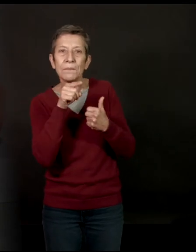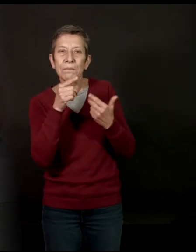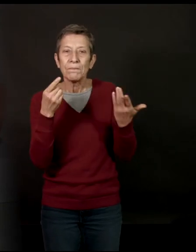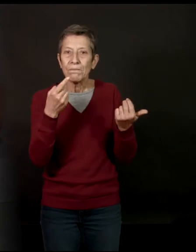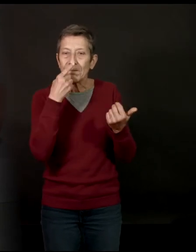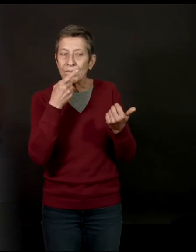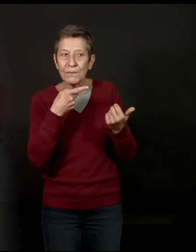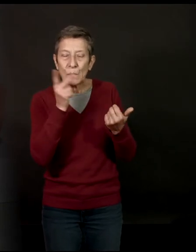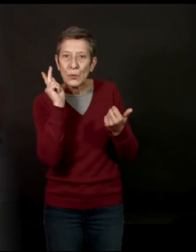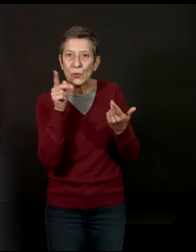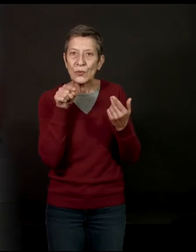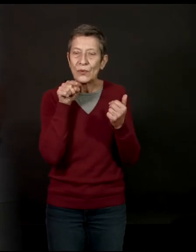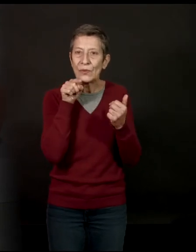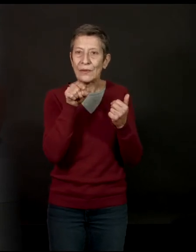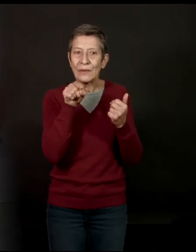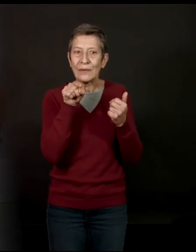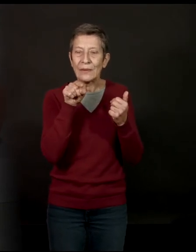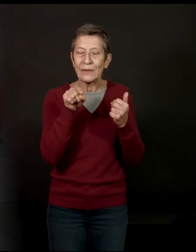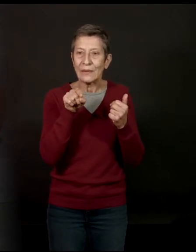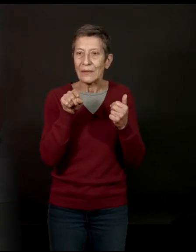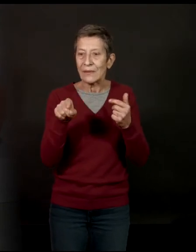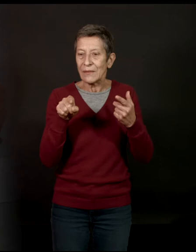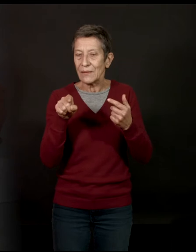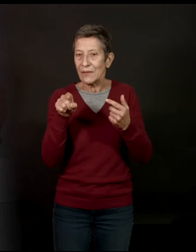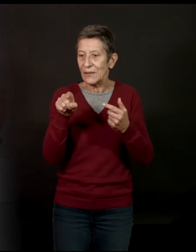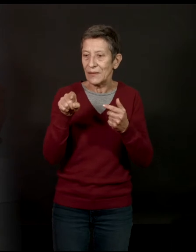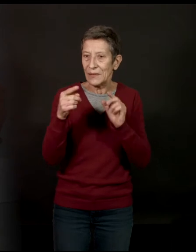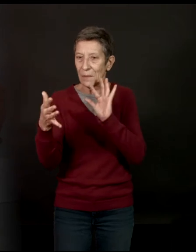vous reconnaissez plus dans un type de non-fiction que dans un autre ?